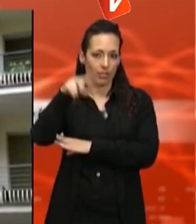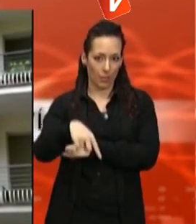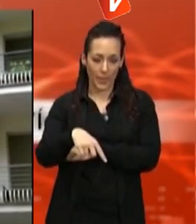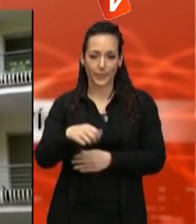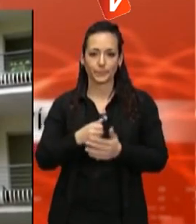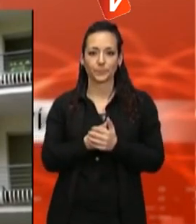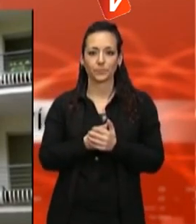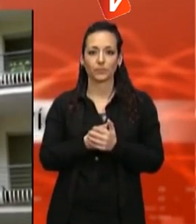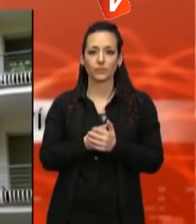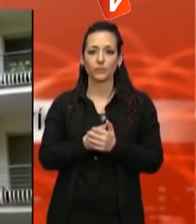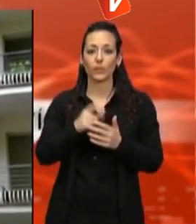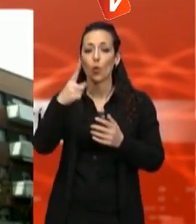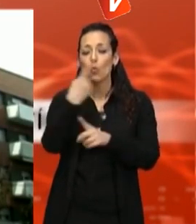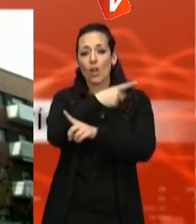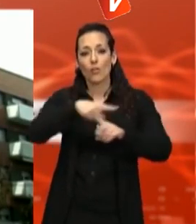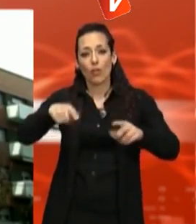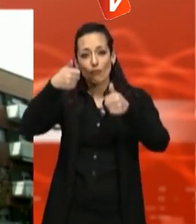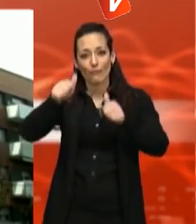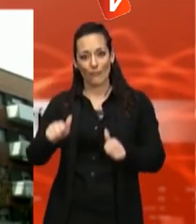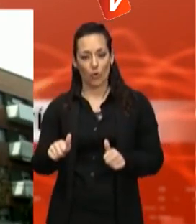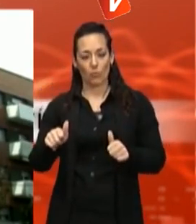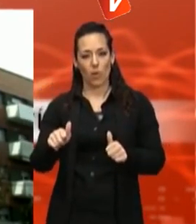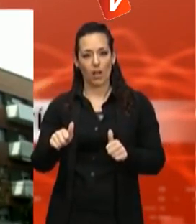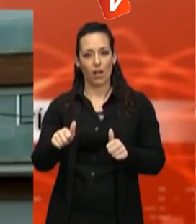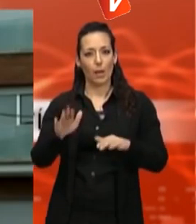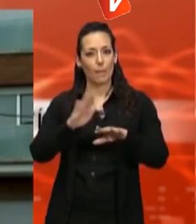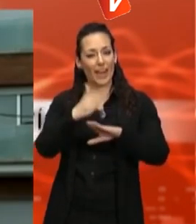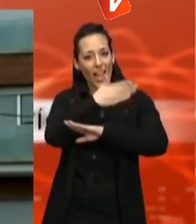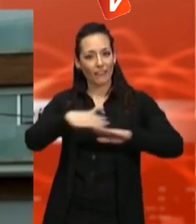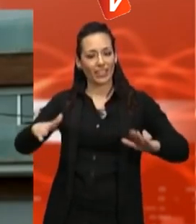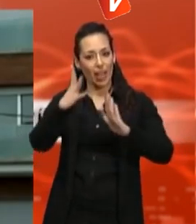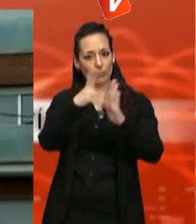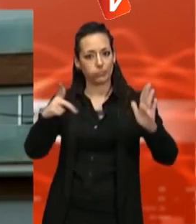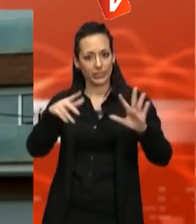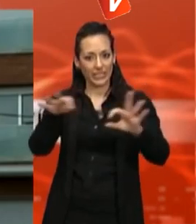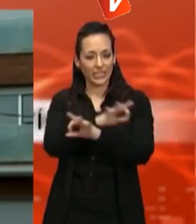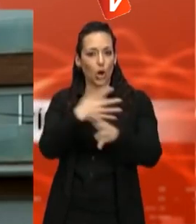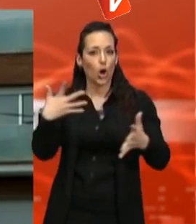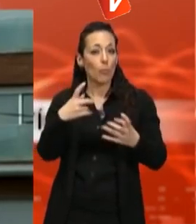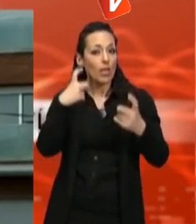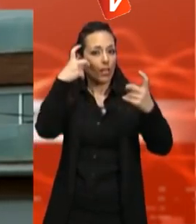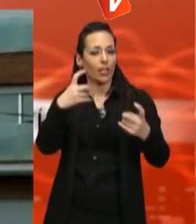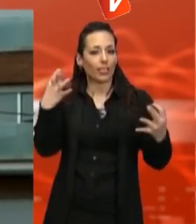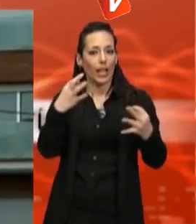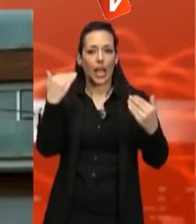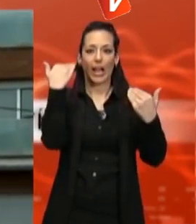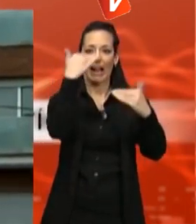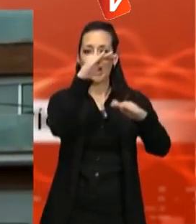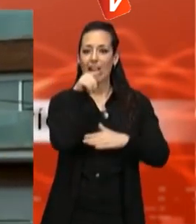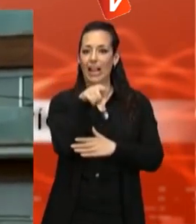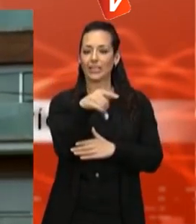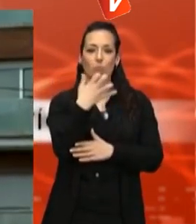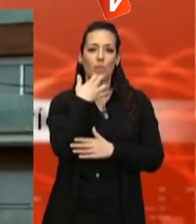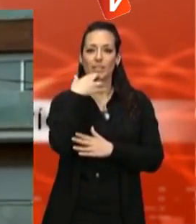efectives de dissuadir els lladres és fer-los creure que no han marxat i que la casa no està sola. En aquest sentit és útil disposar d'un temporitzador que